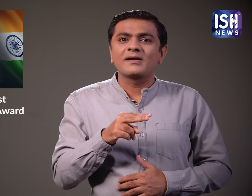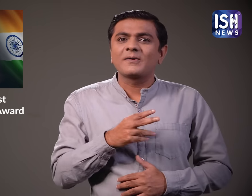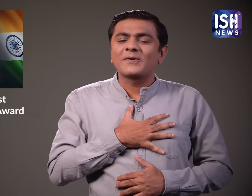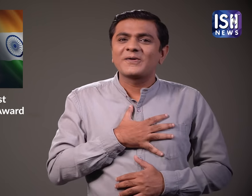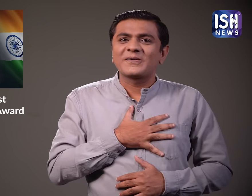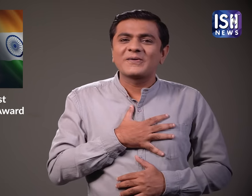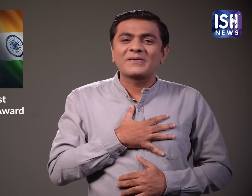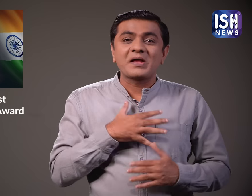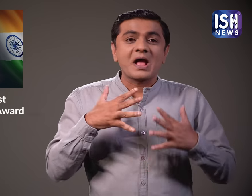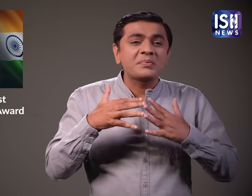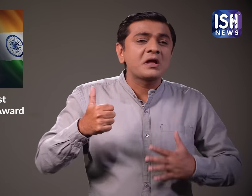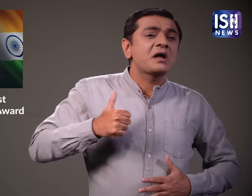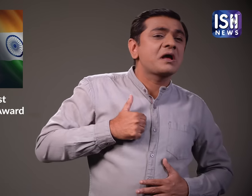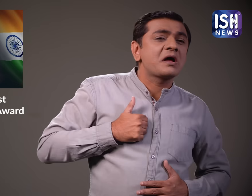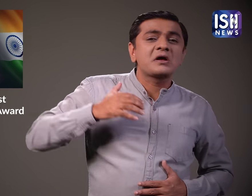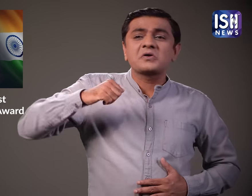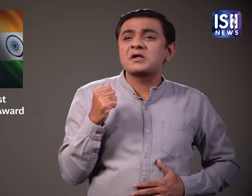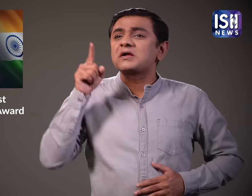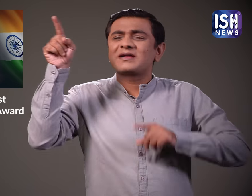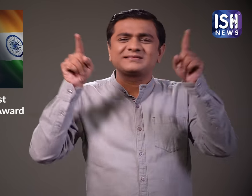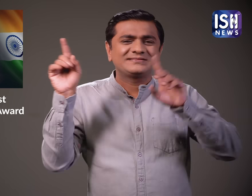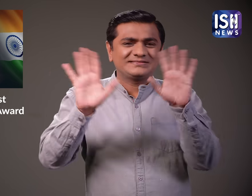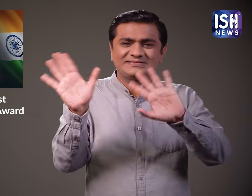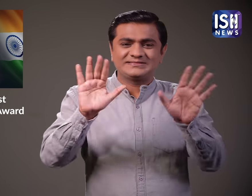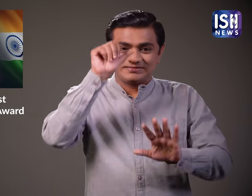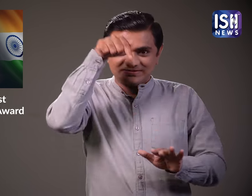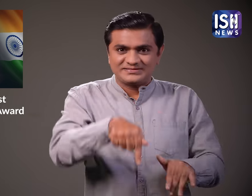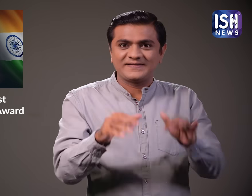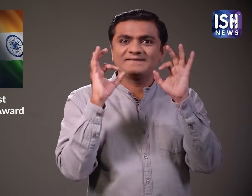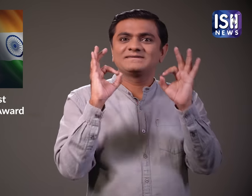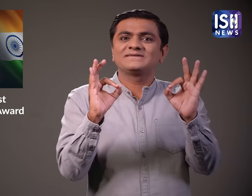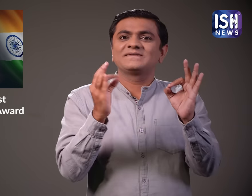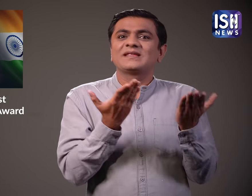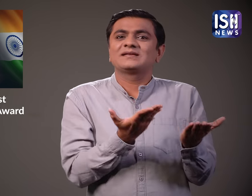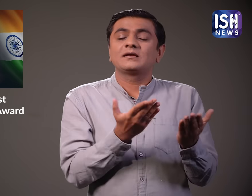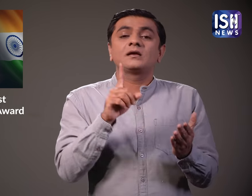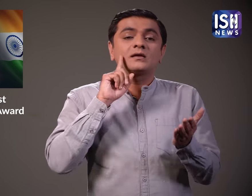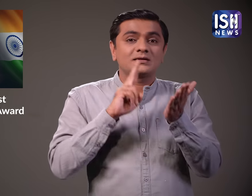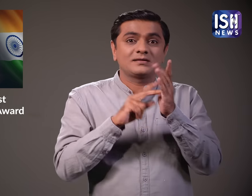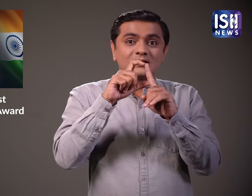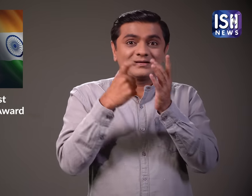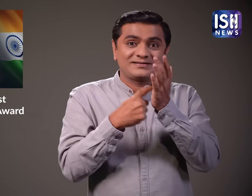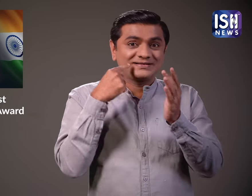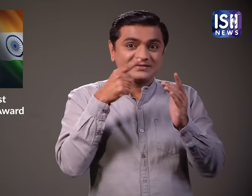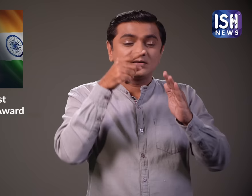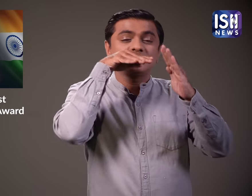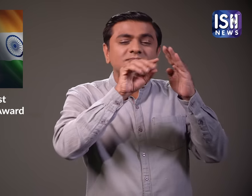गई है भारत की विस्की ने केनेडाई, स्कॉर्टेश, विस्की को पचार दिया है इंद्री दिवाली